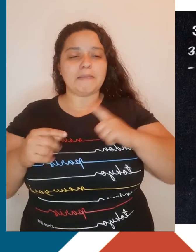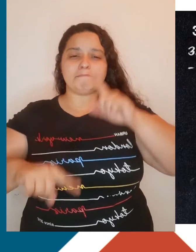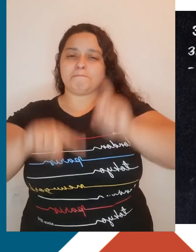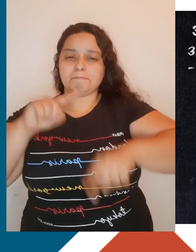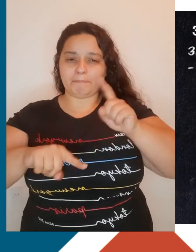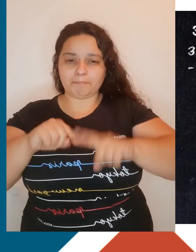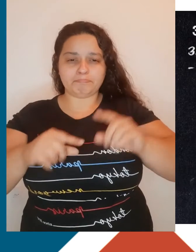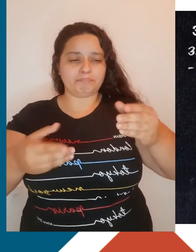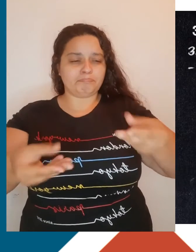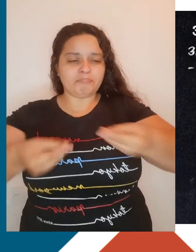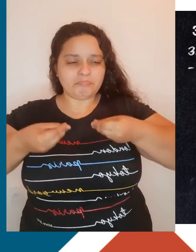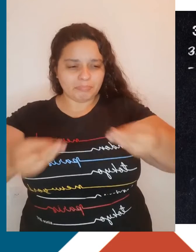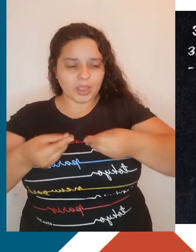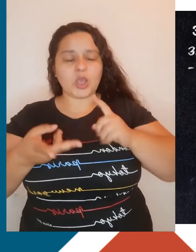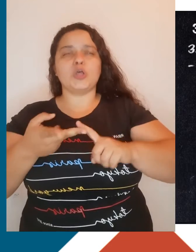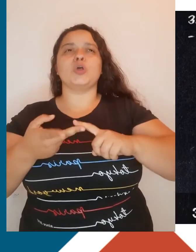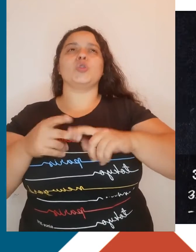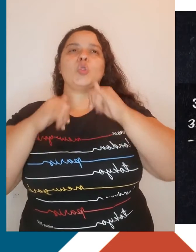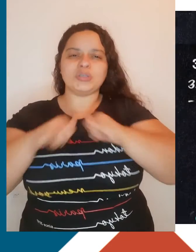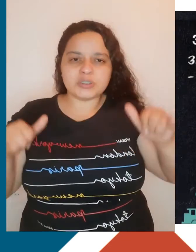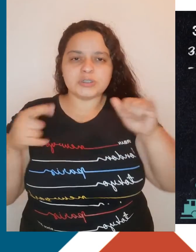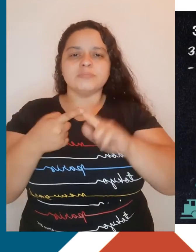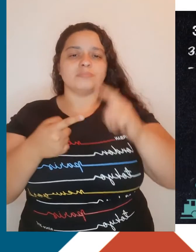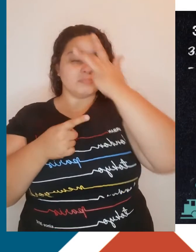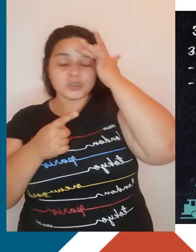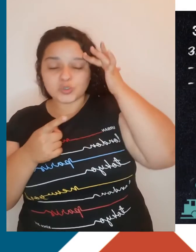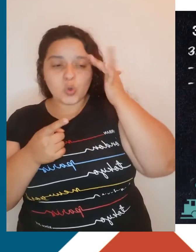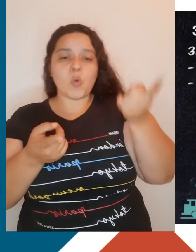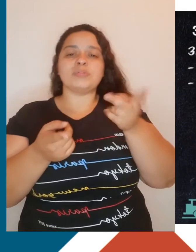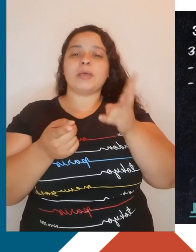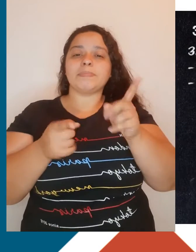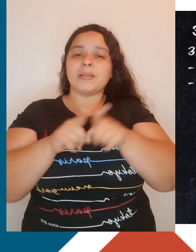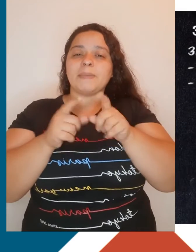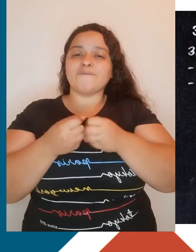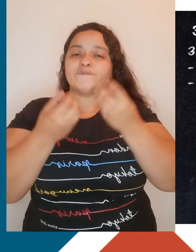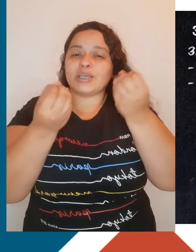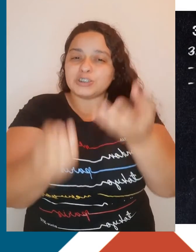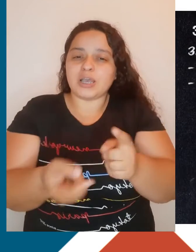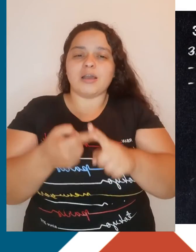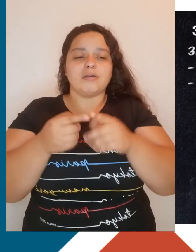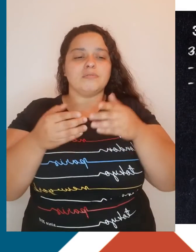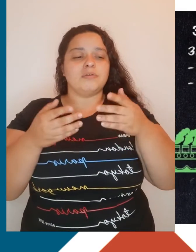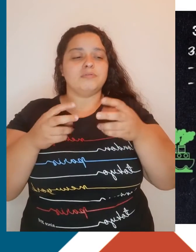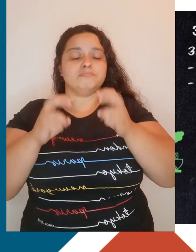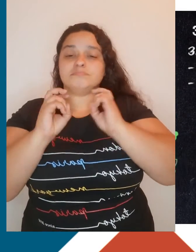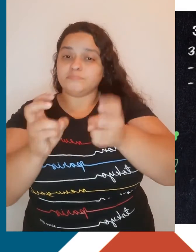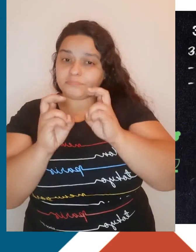pessoas viajavam cada vez mais rápido através das ferrovias e dos grandes navios a vapor. Observem nesses